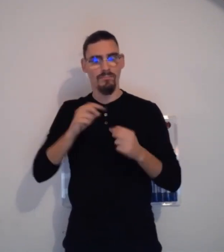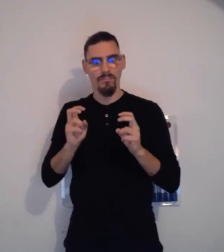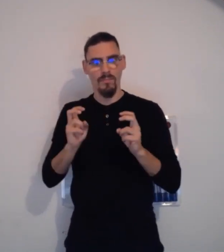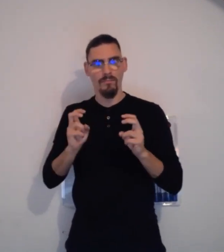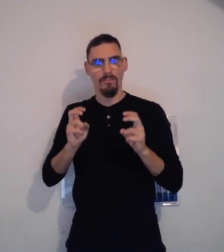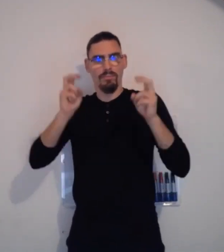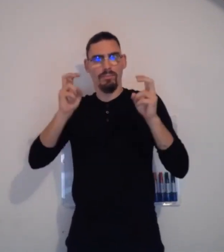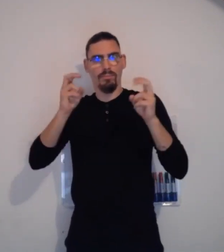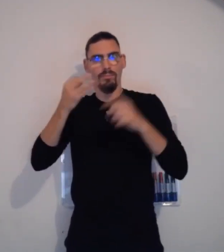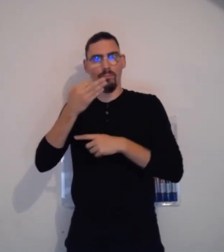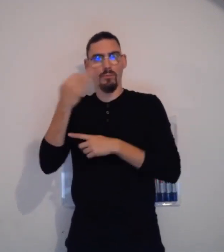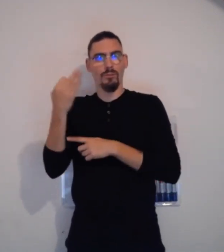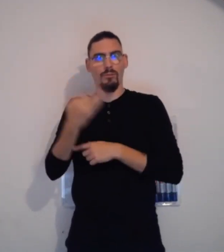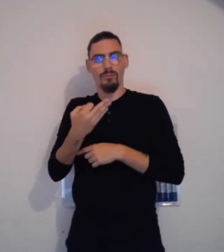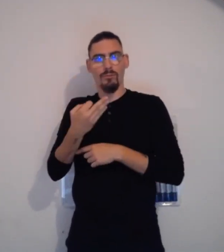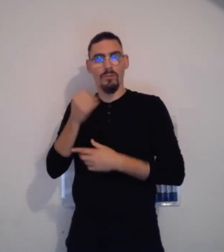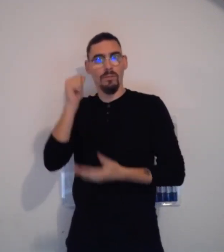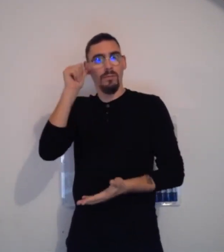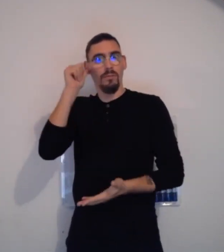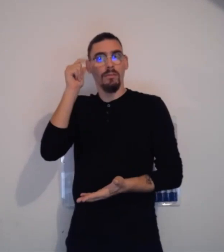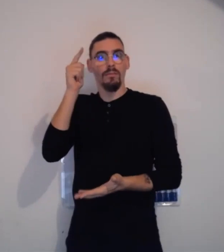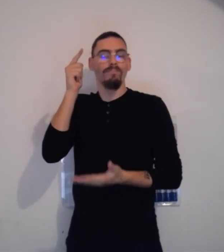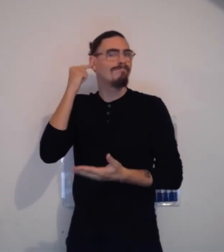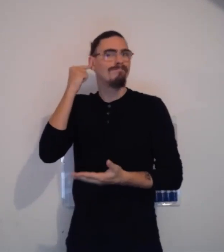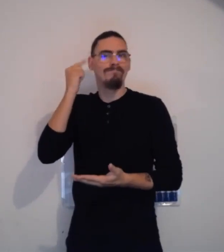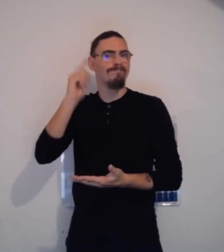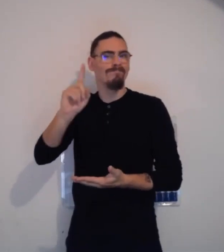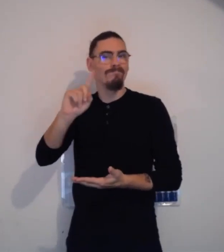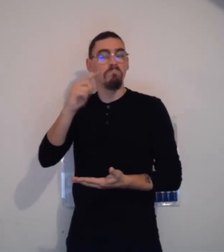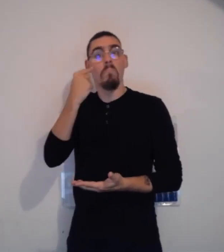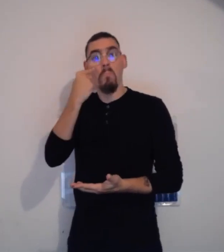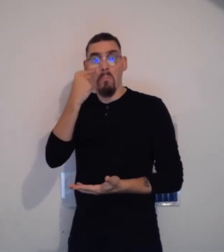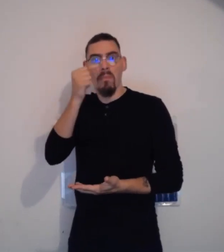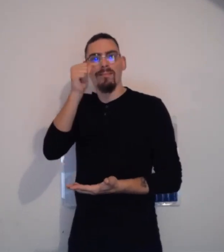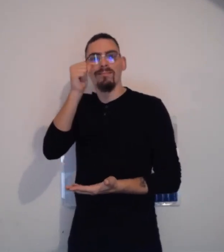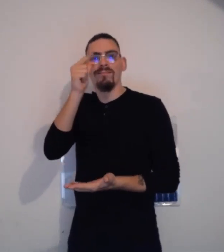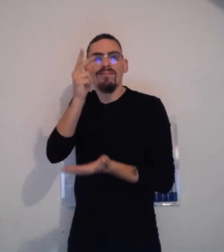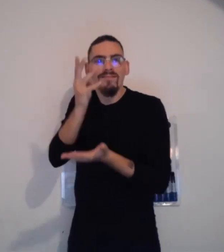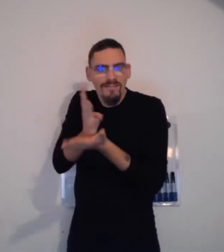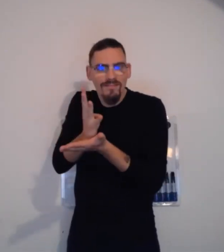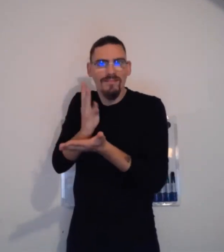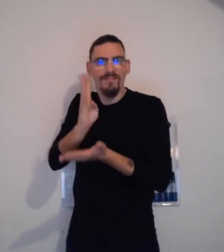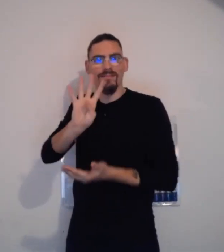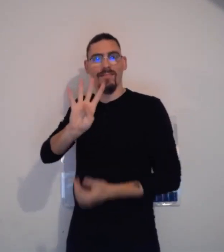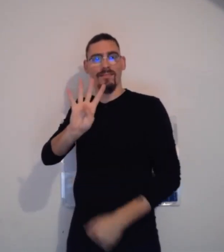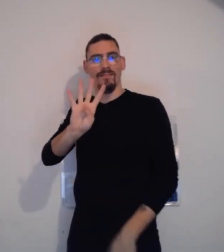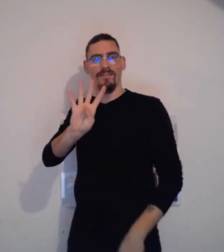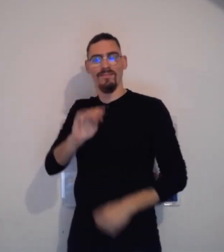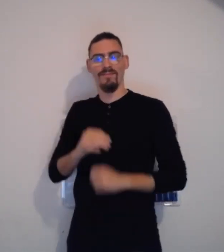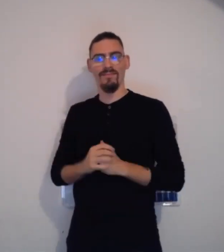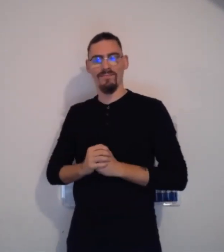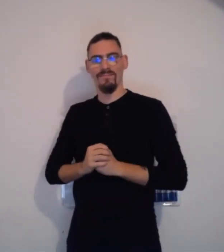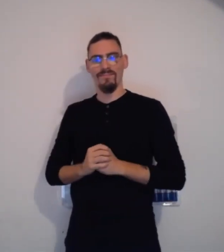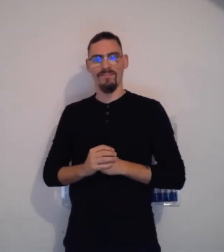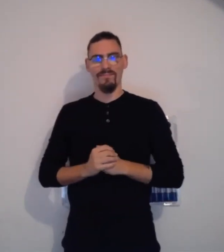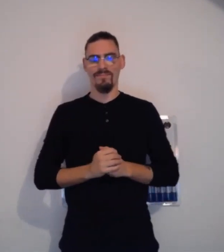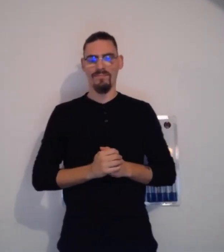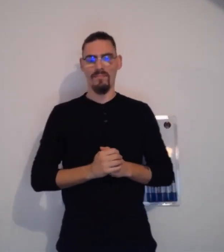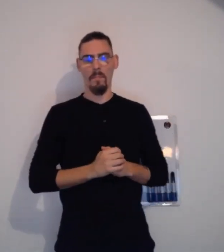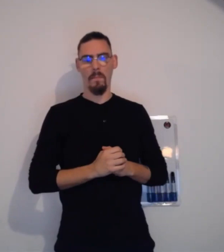Donc, qu'est-ce que ça veut dire ? Ça veut dire que moi, j'ai un pourcentage un peu plus élevé, non pas dans le oui, puisque je ne l'ai plus, il ne m'en